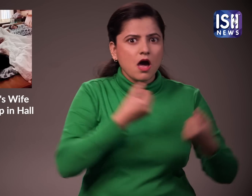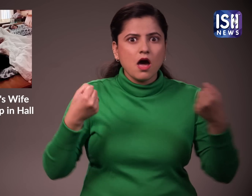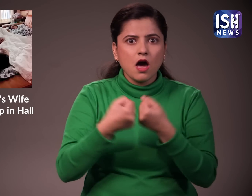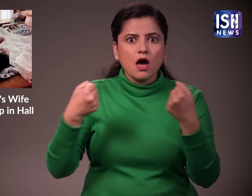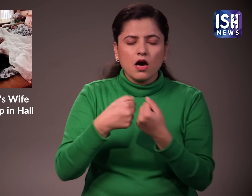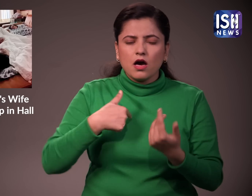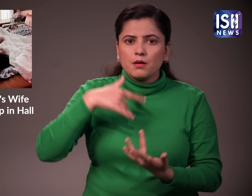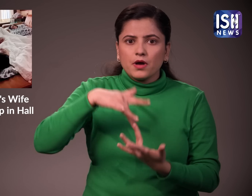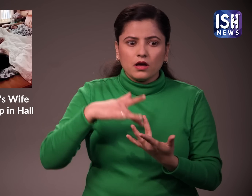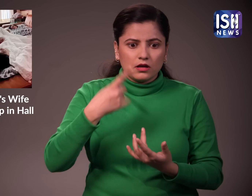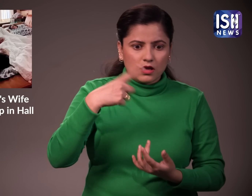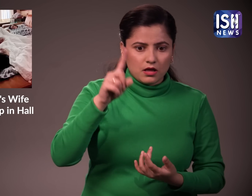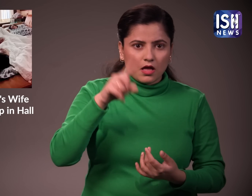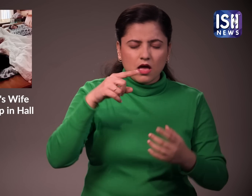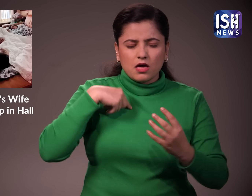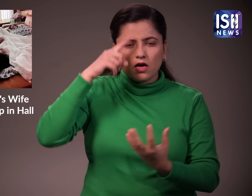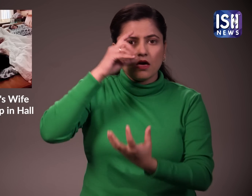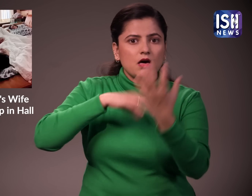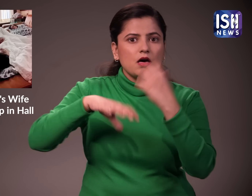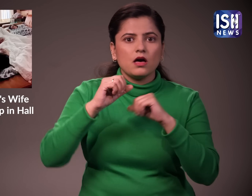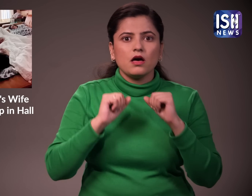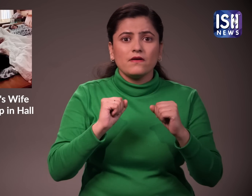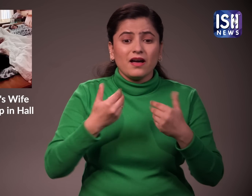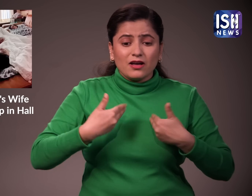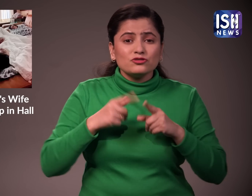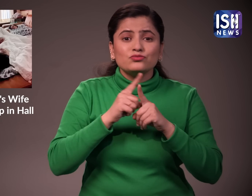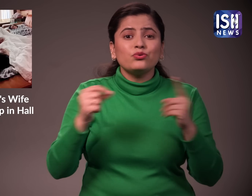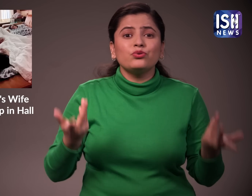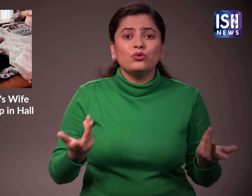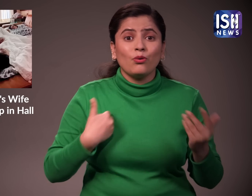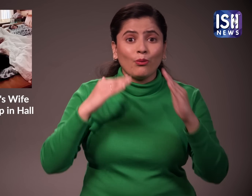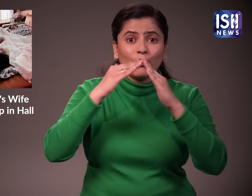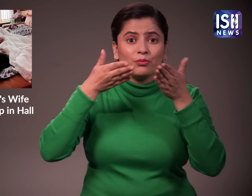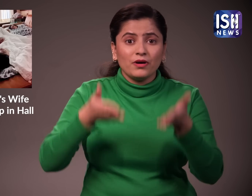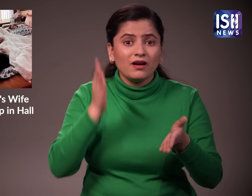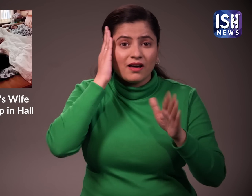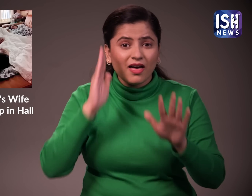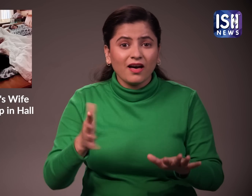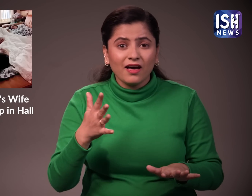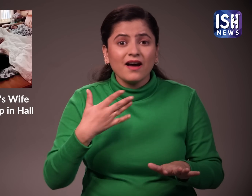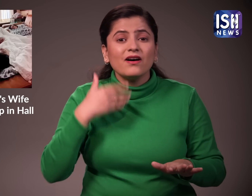एक होटल में रह रहे है